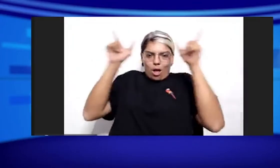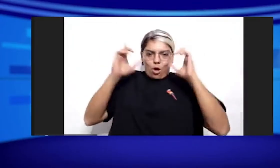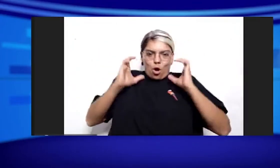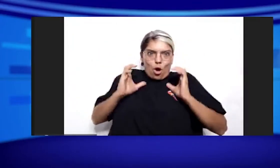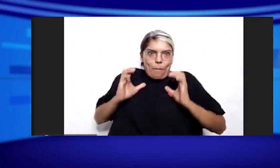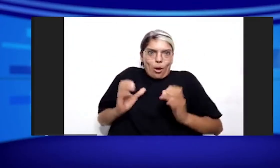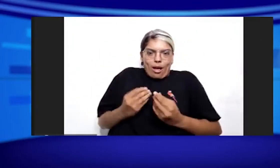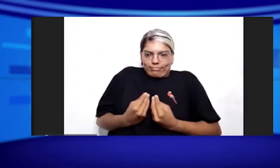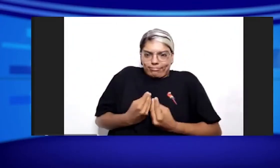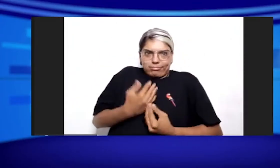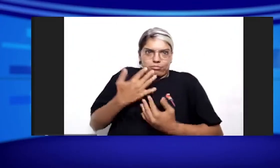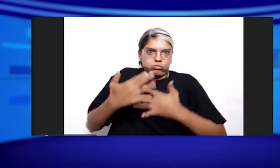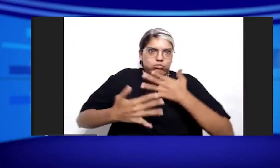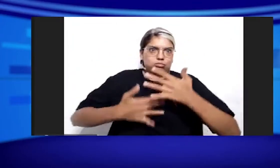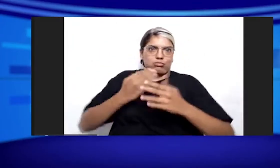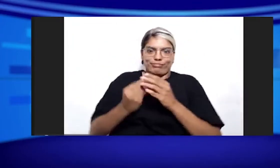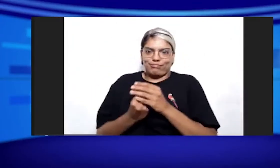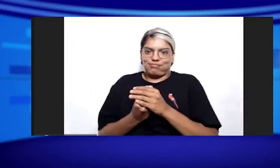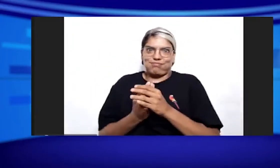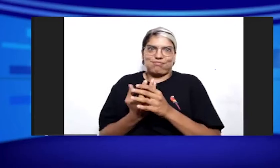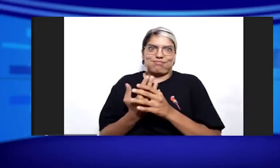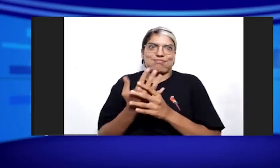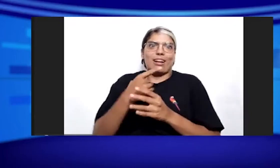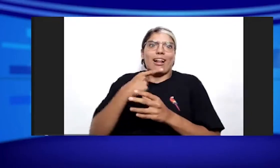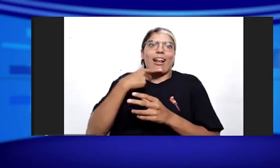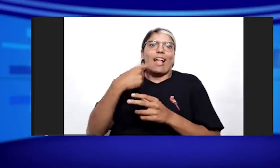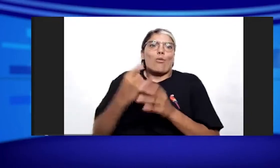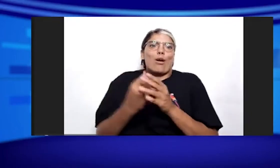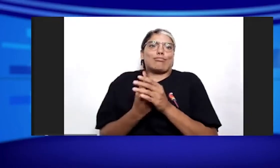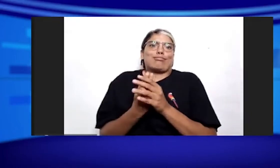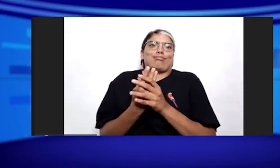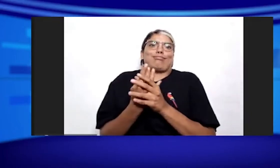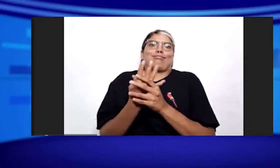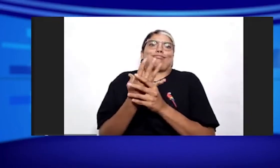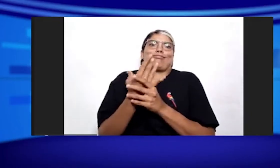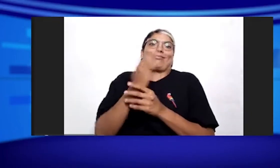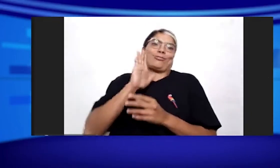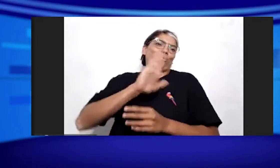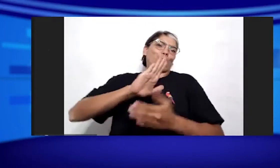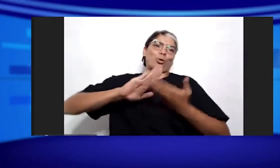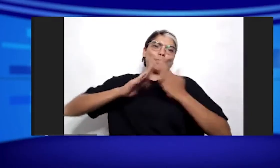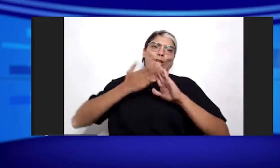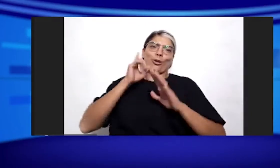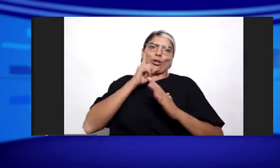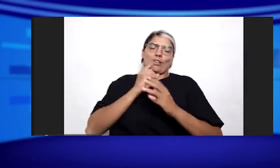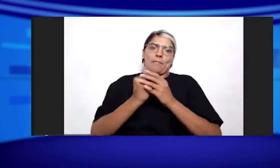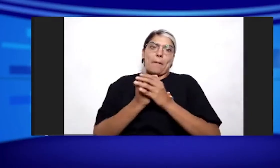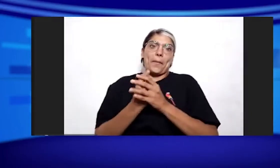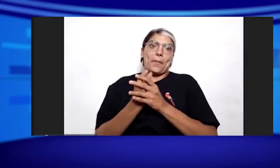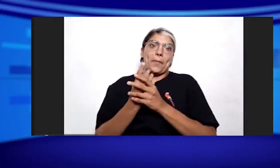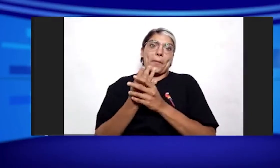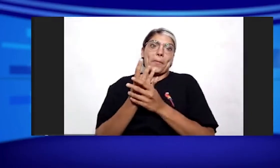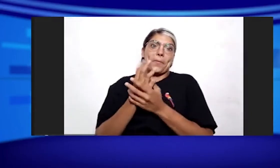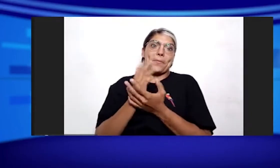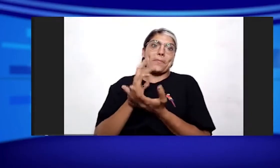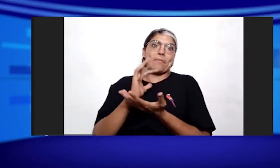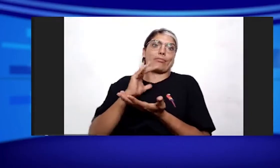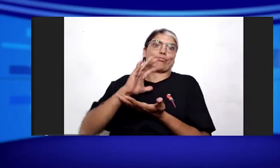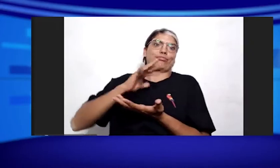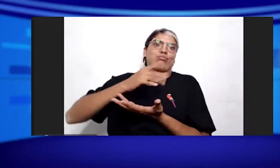una lengua natural, es una lengua que hace parte de esos ejercicios de lenguaje que ha florecido dentro de ese